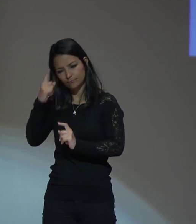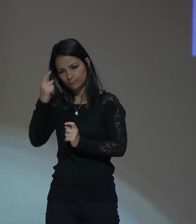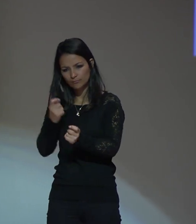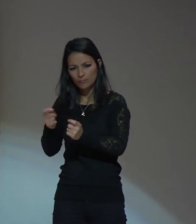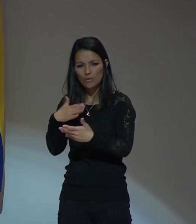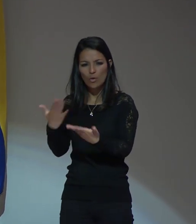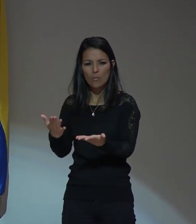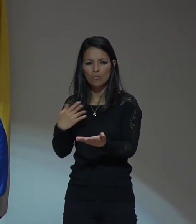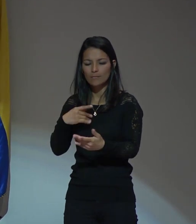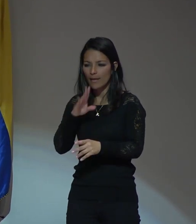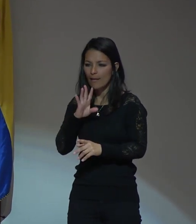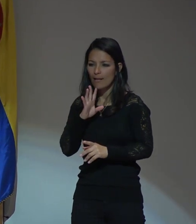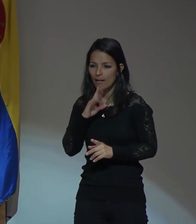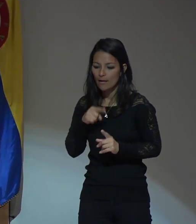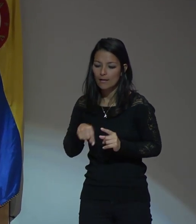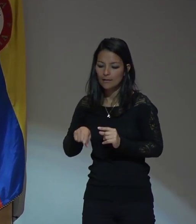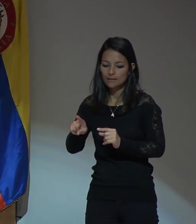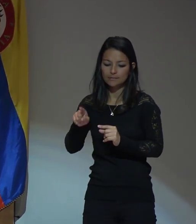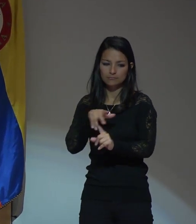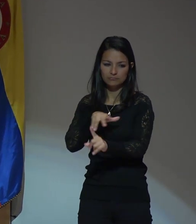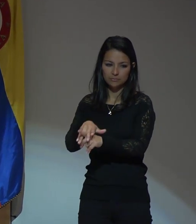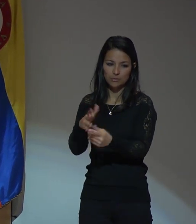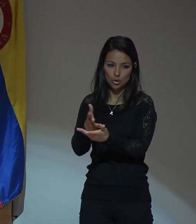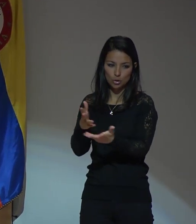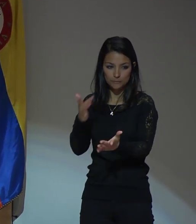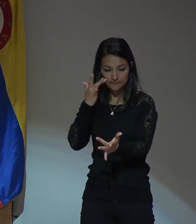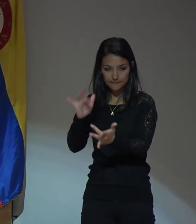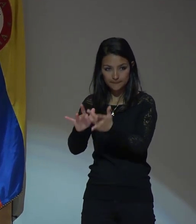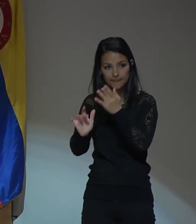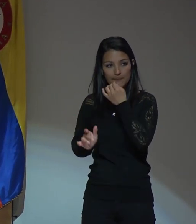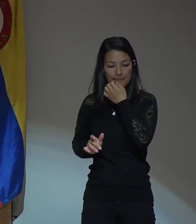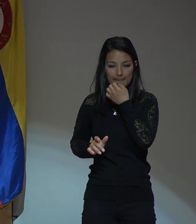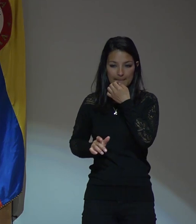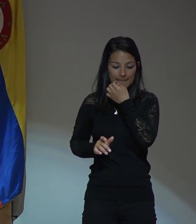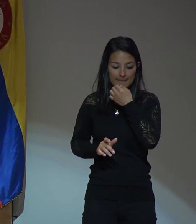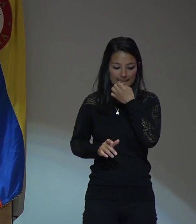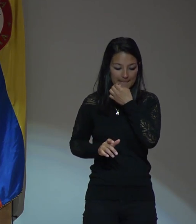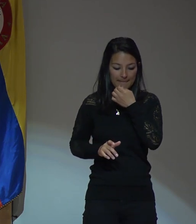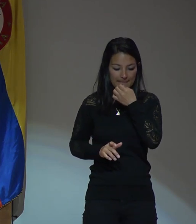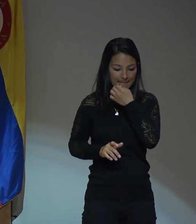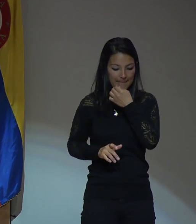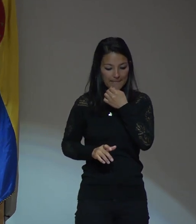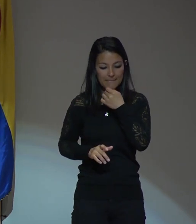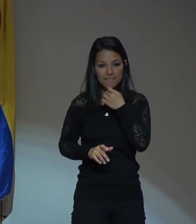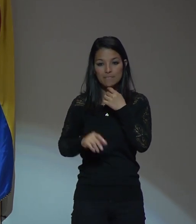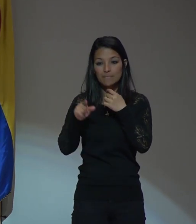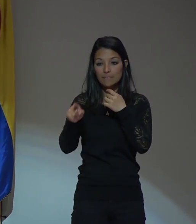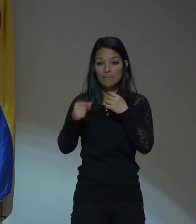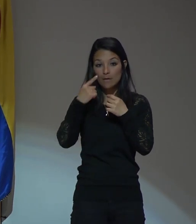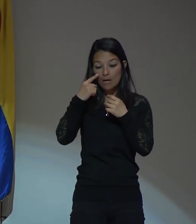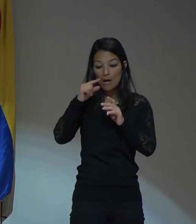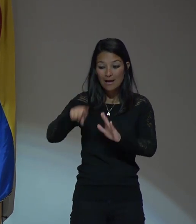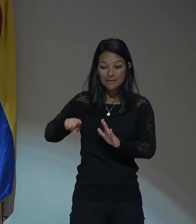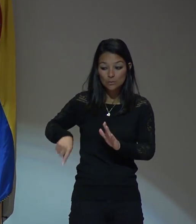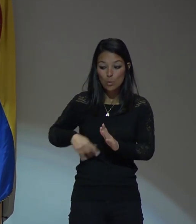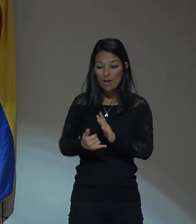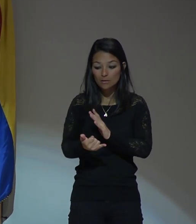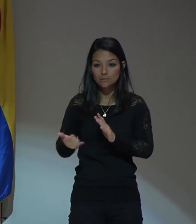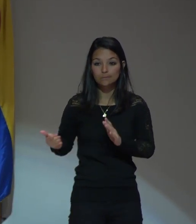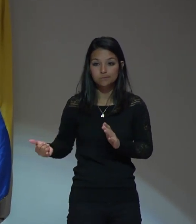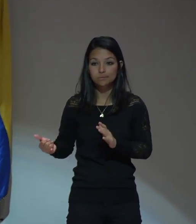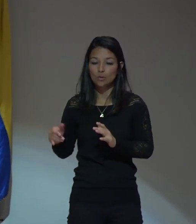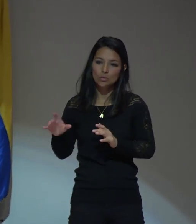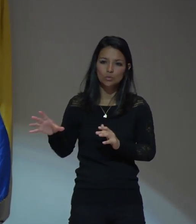significados y subjetividades. y las escuelas todas tienen